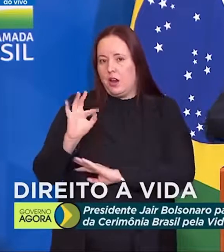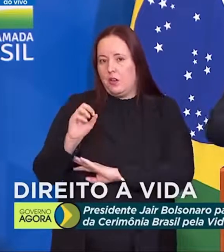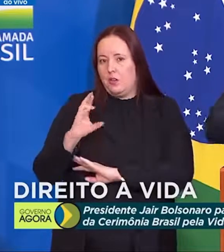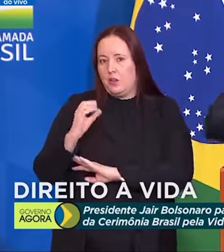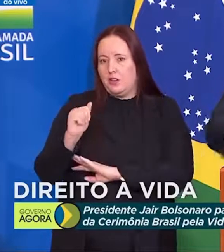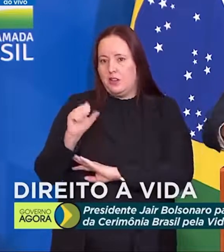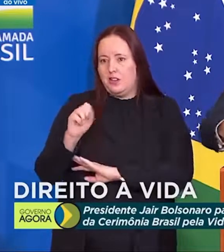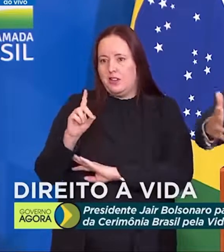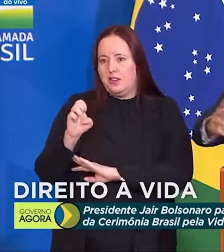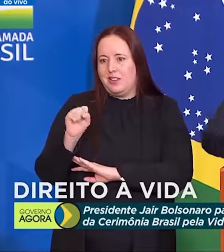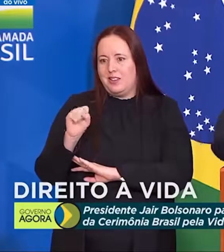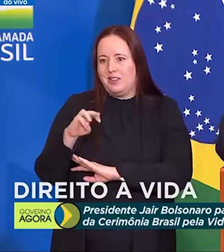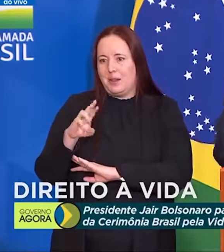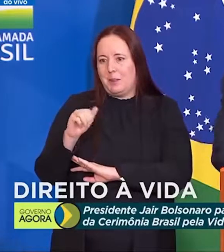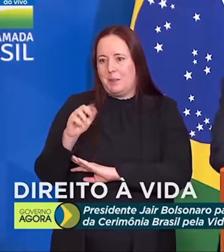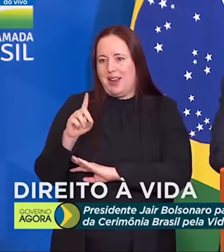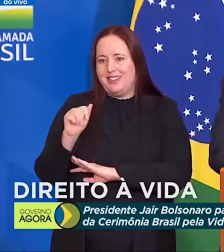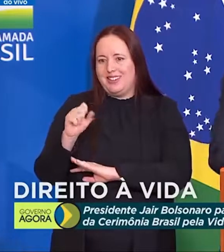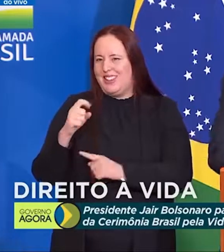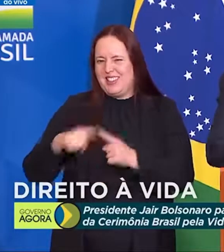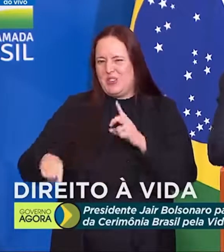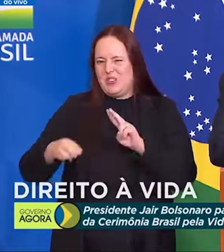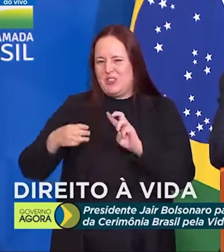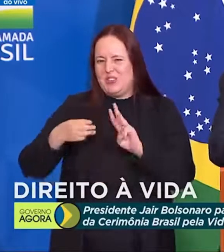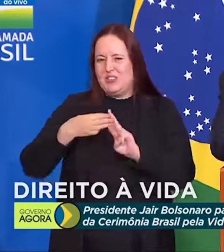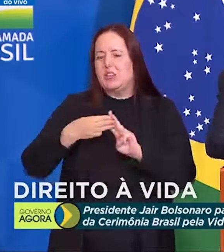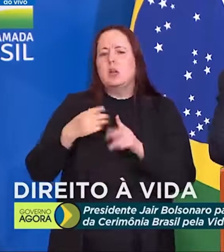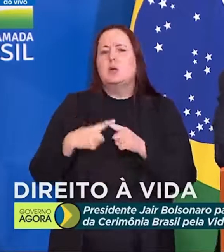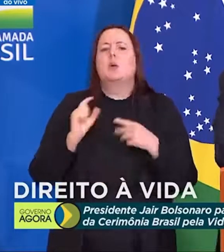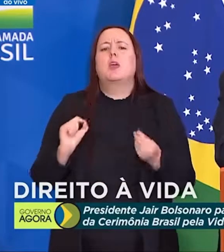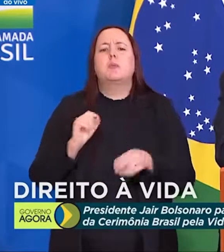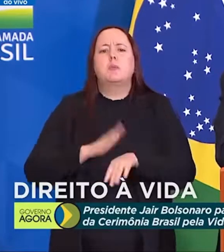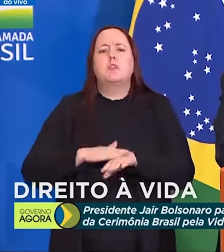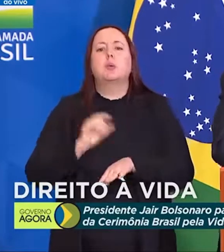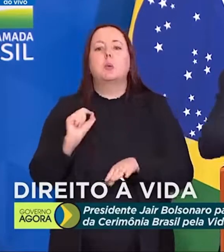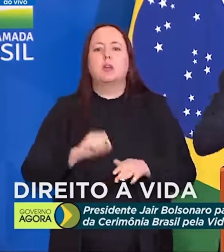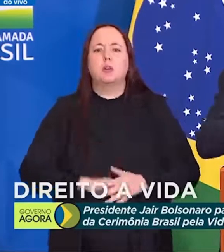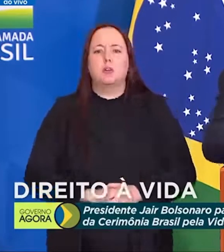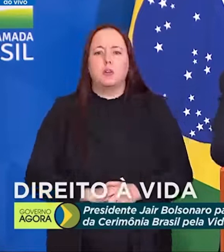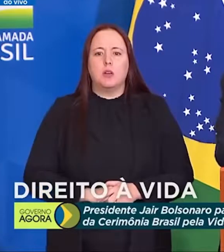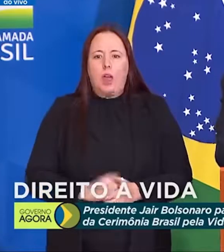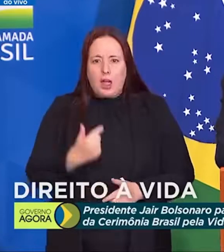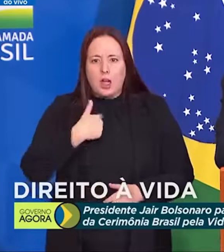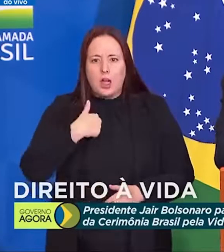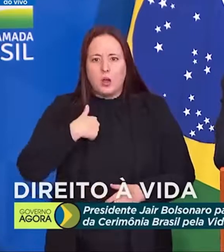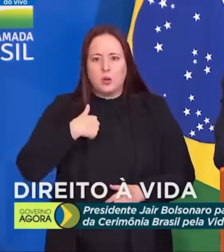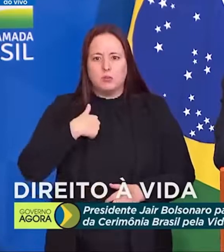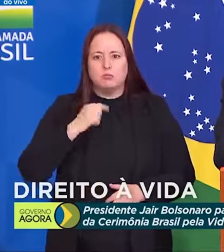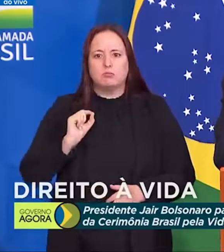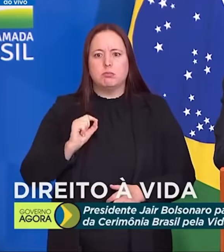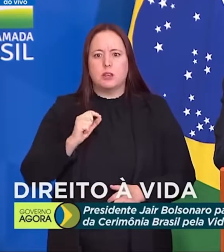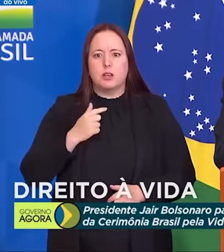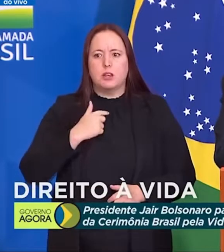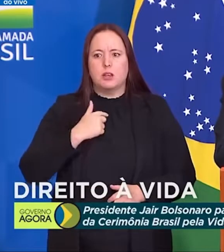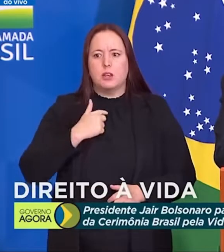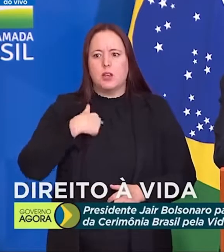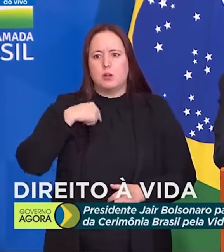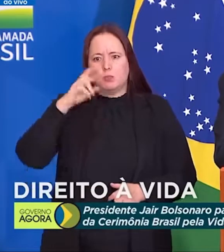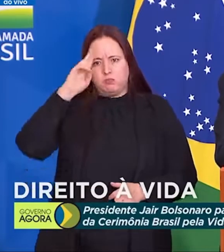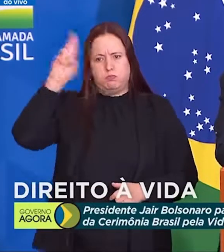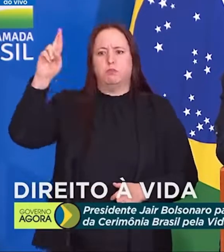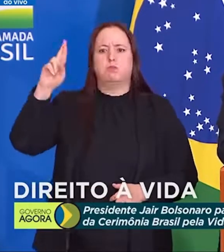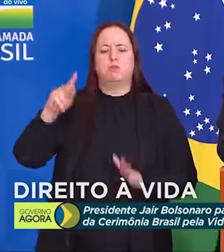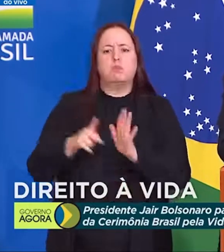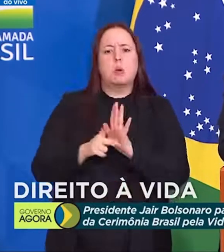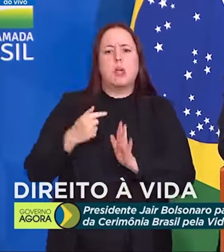Convidaram-os para quê? Ora bolas. Para fazer papel do quê? Eu sou o chefe das Forças Armadas. Nós